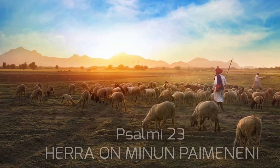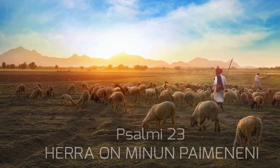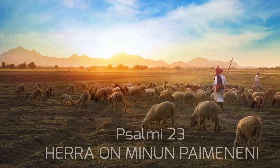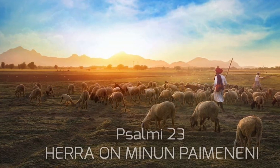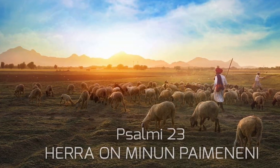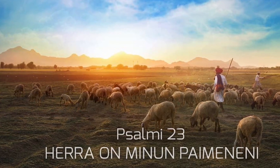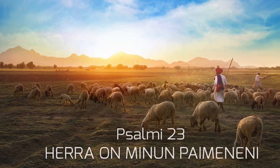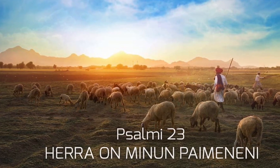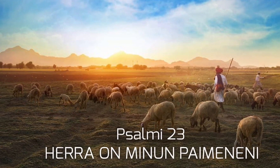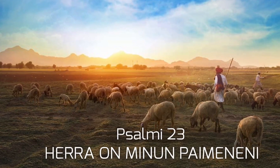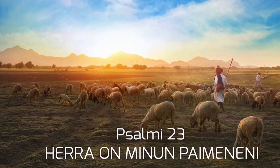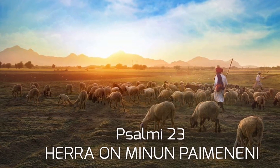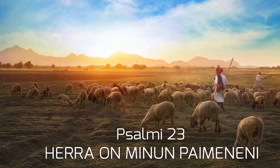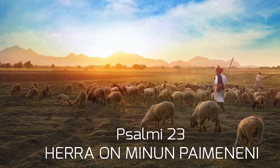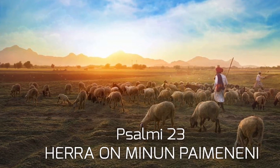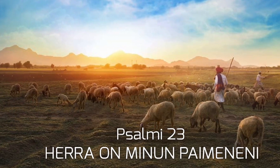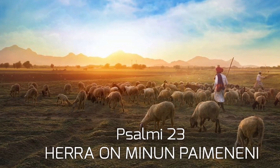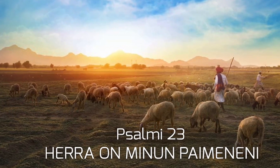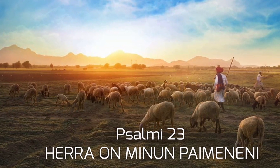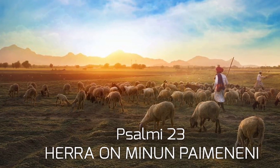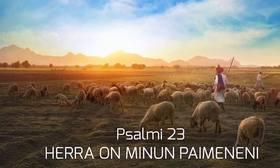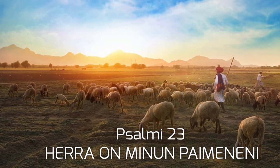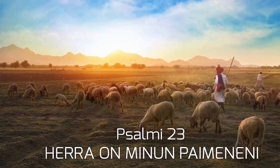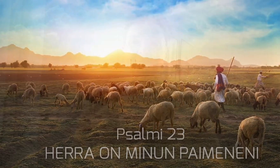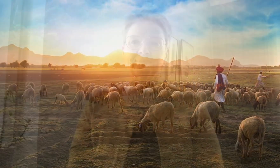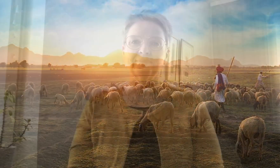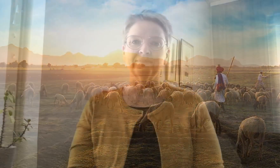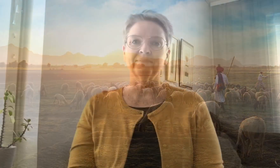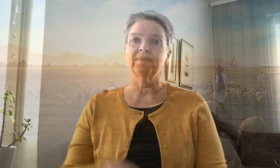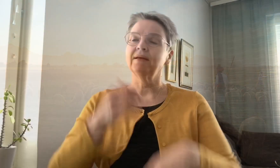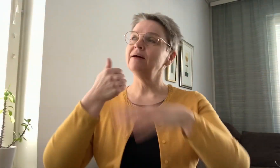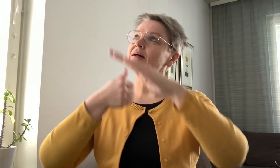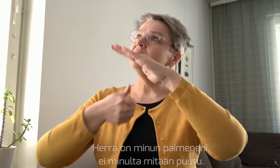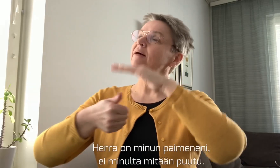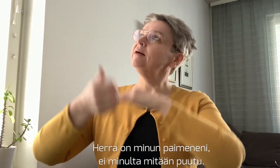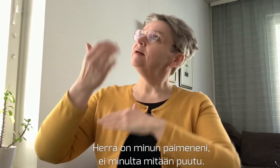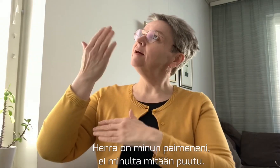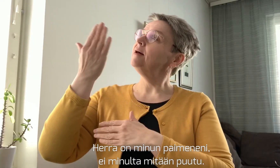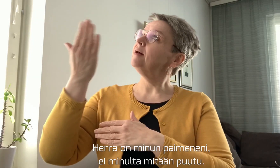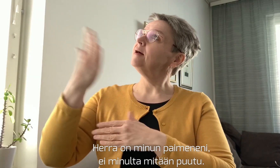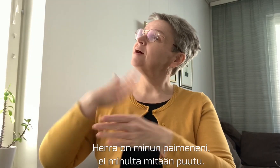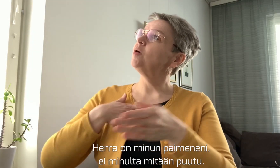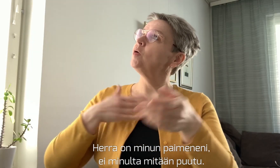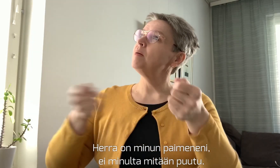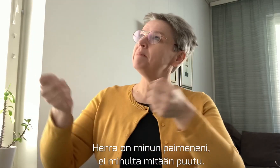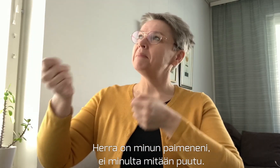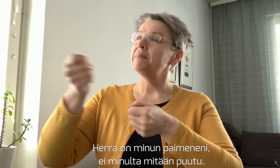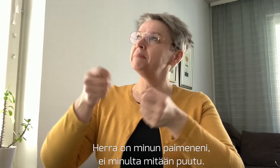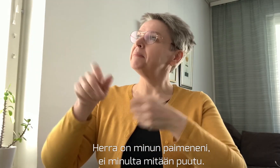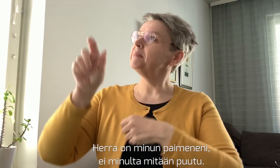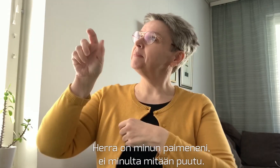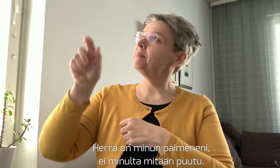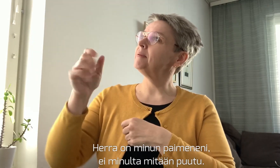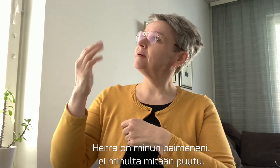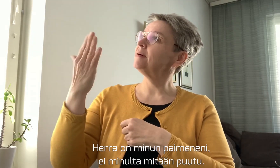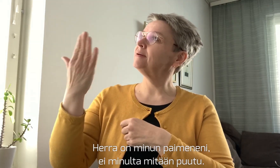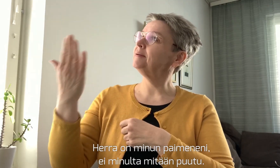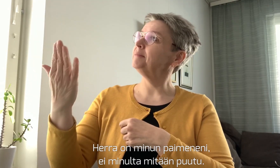Psalmi 23. Herra on minun paimeneni. Herra on minun